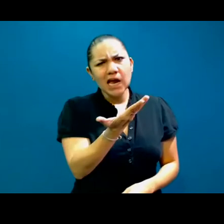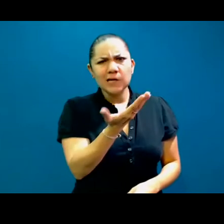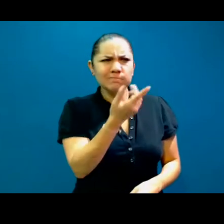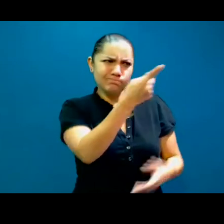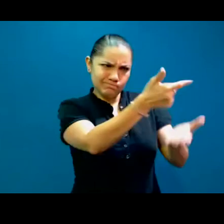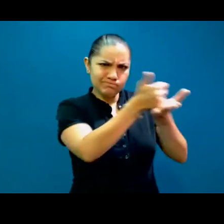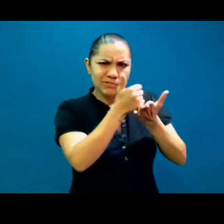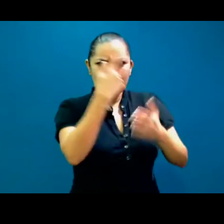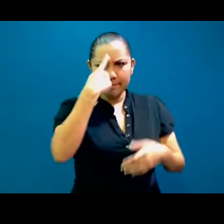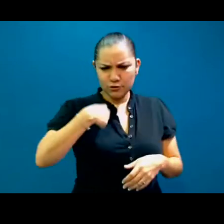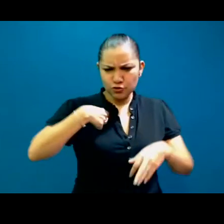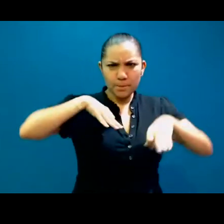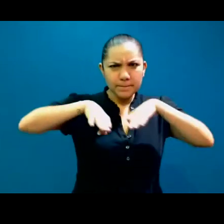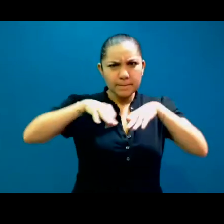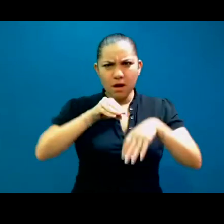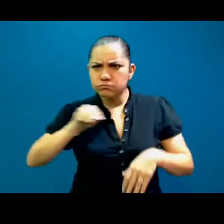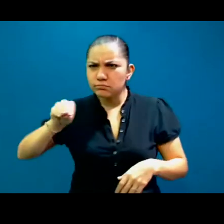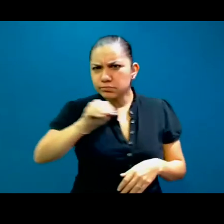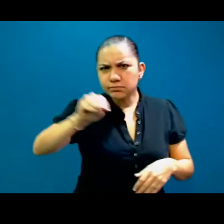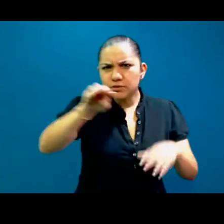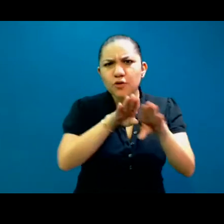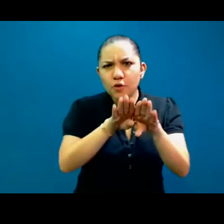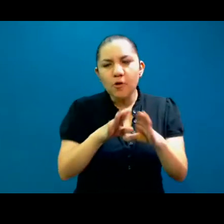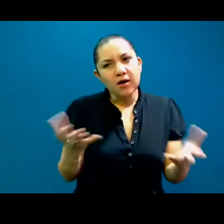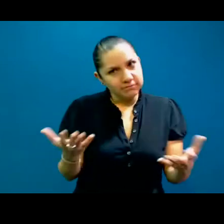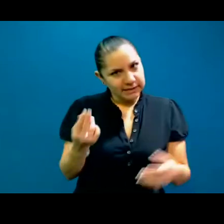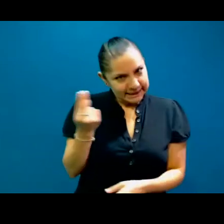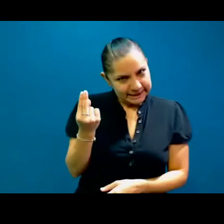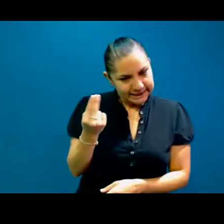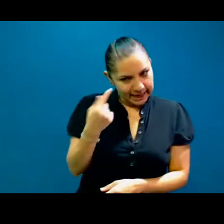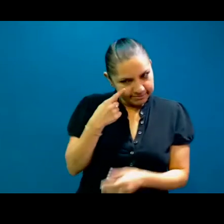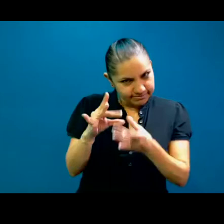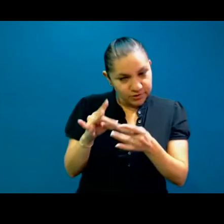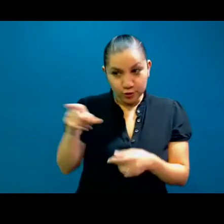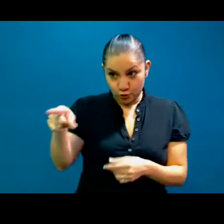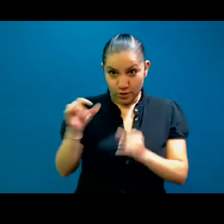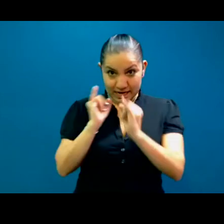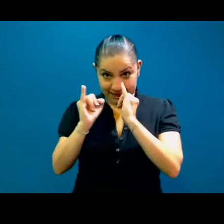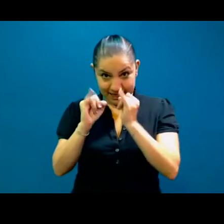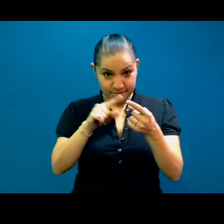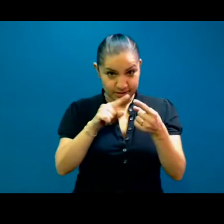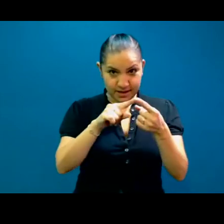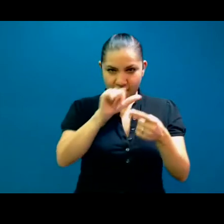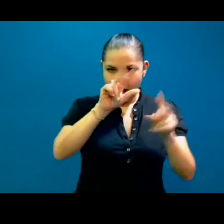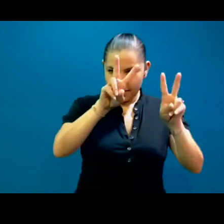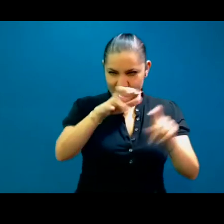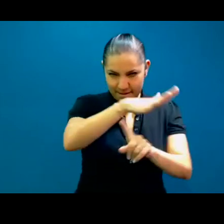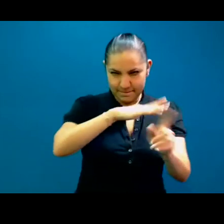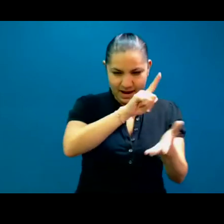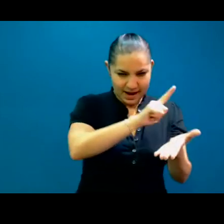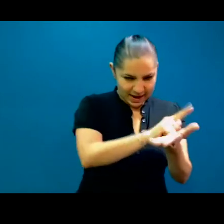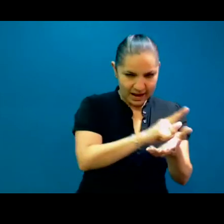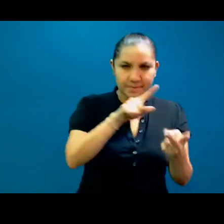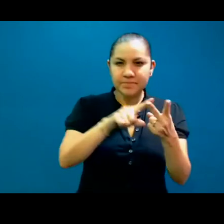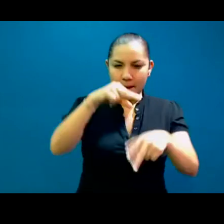laboral. Si tú tienes un intérprete legal y tienes un intérprete médico, tienes un intérprete de conferencia, es el perfil ideal para que trabajen en las escuelas,